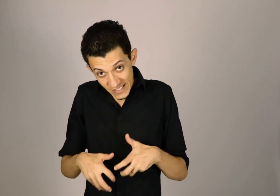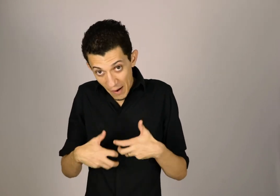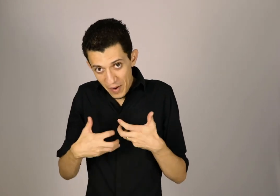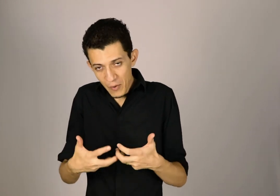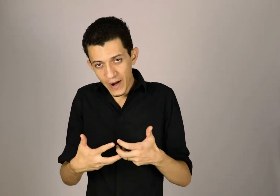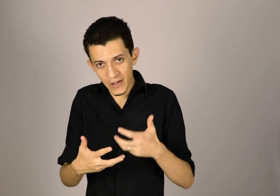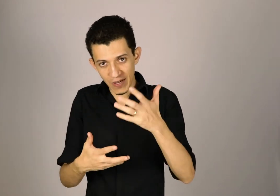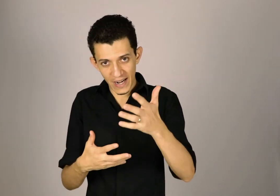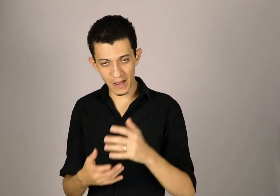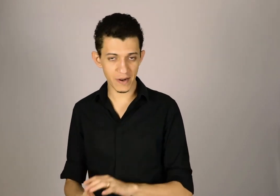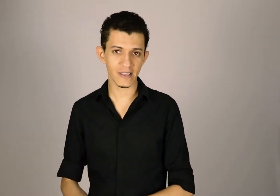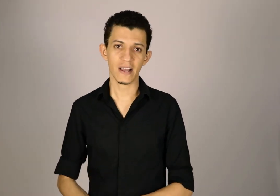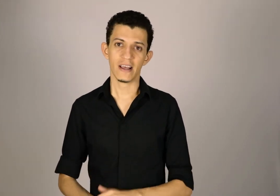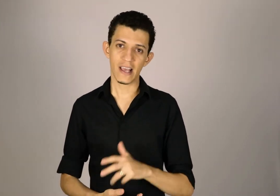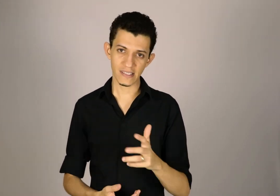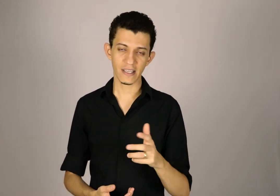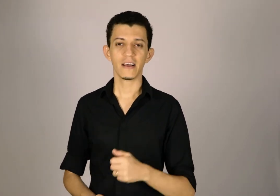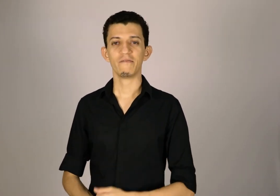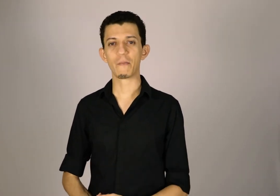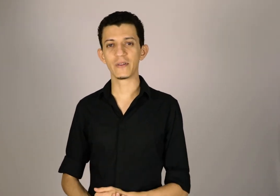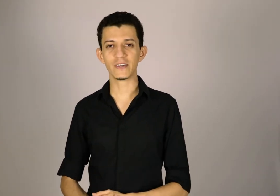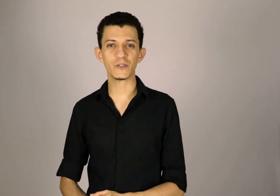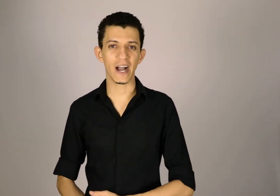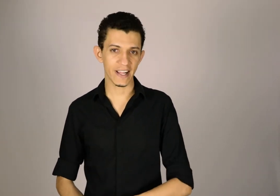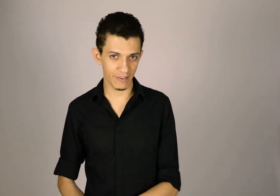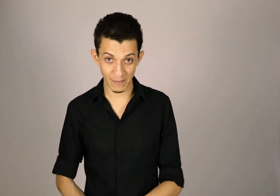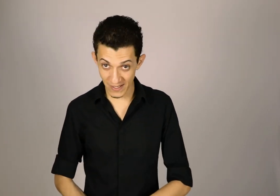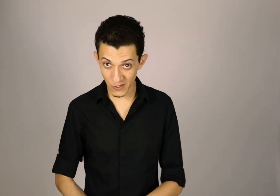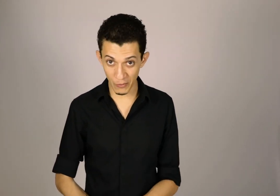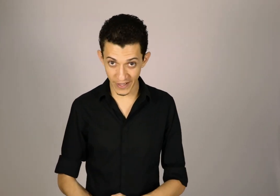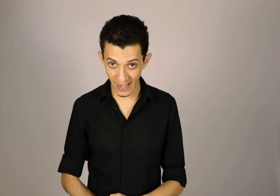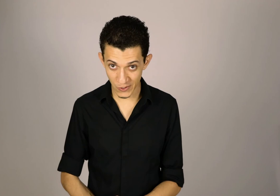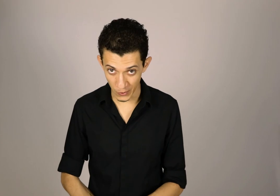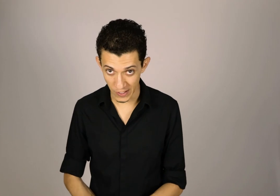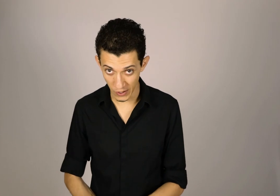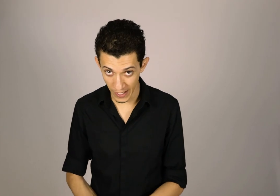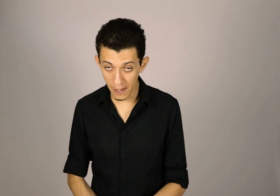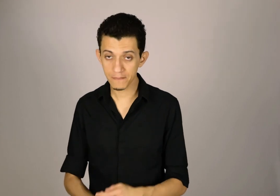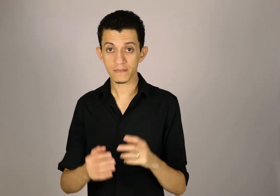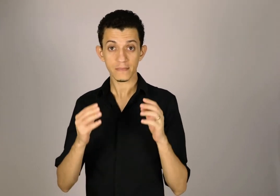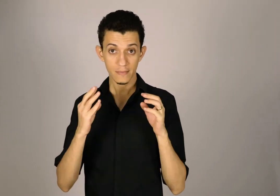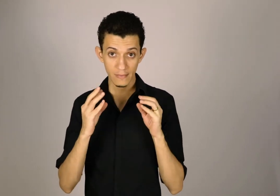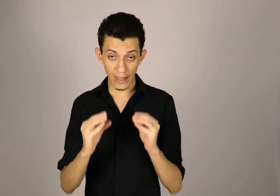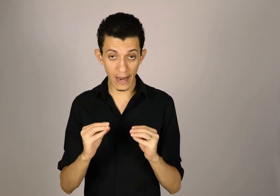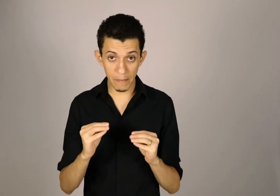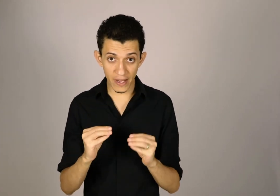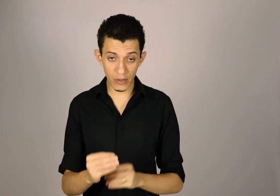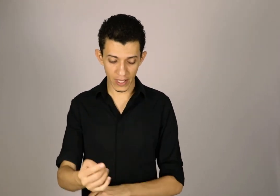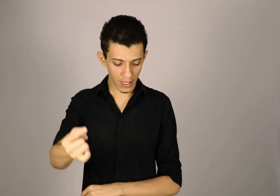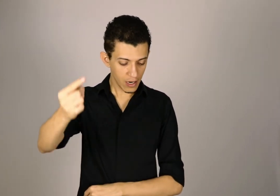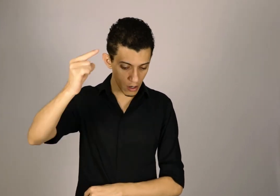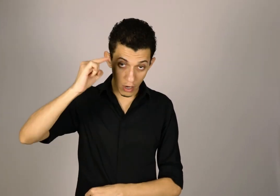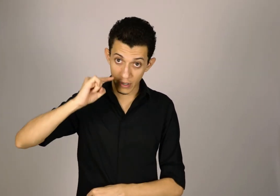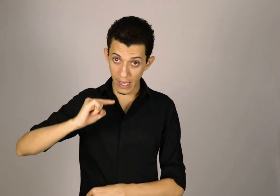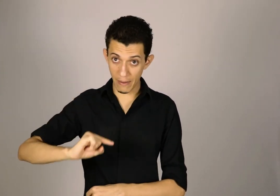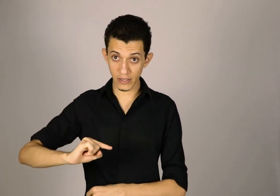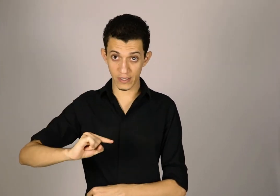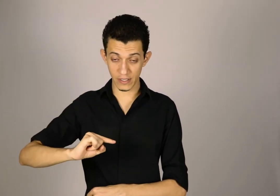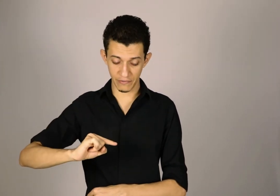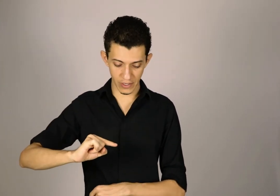aprimorando na Libras. E assim, vai poder ajudar cada vez mais as comunidades surdas. Ok? Lembrando que, logo aqui abaixo desse vídeo,